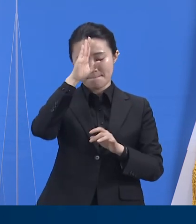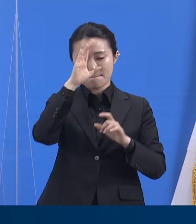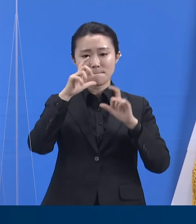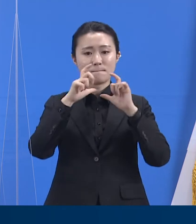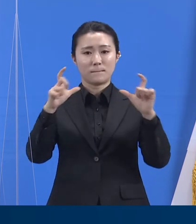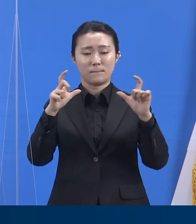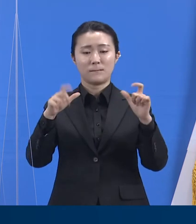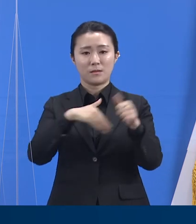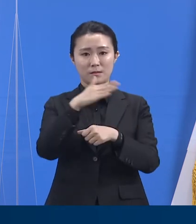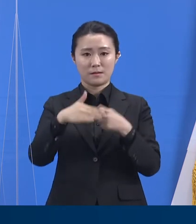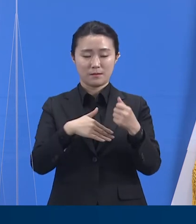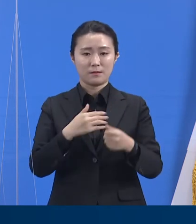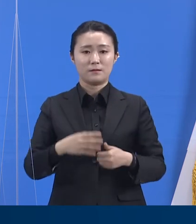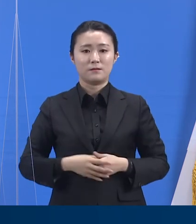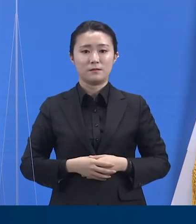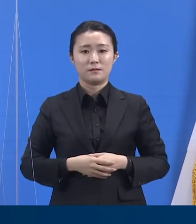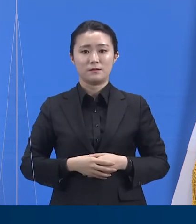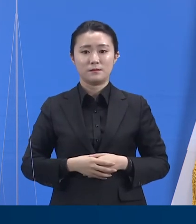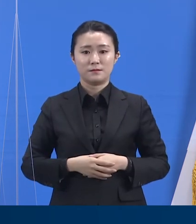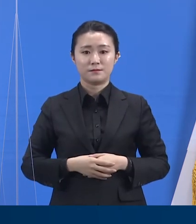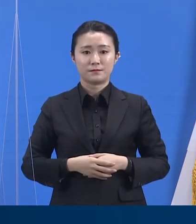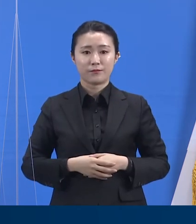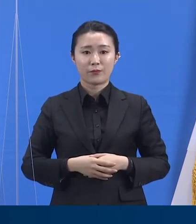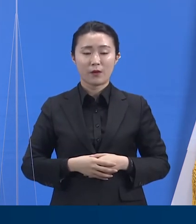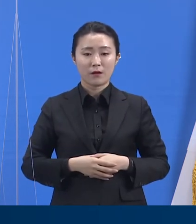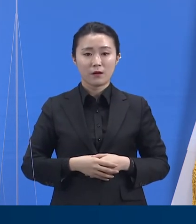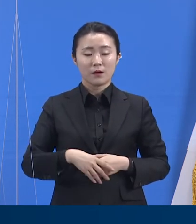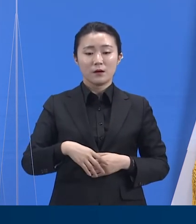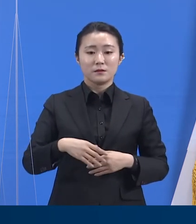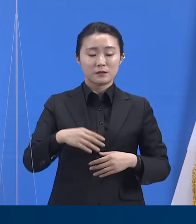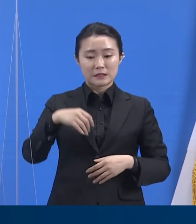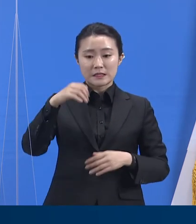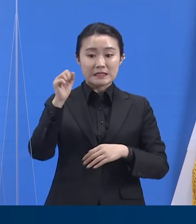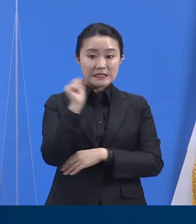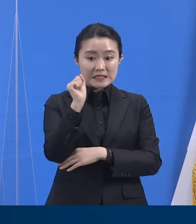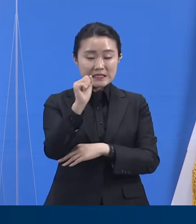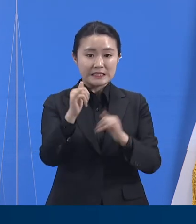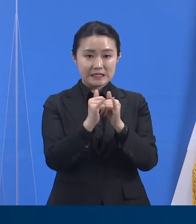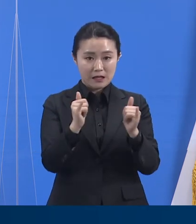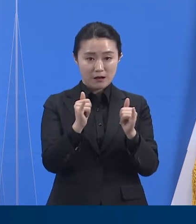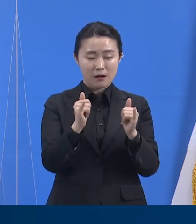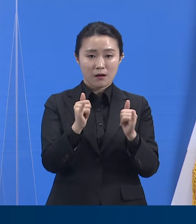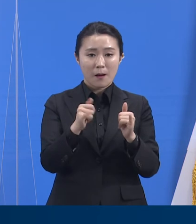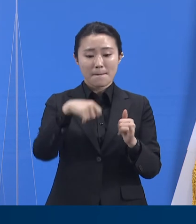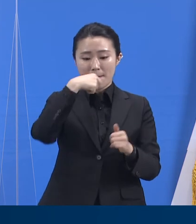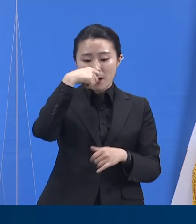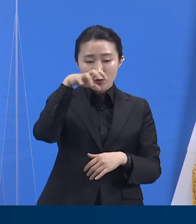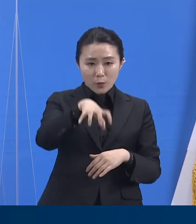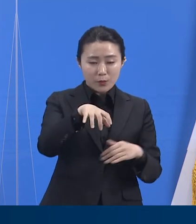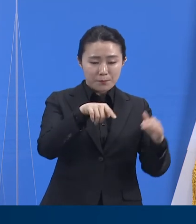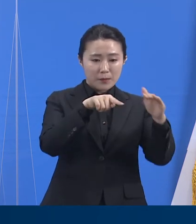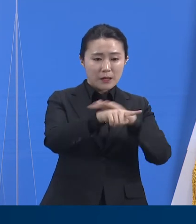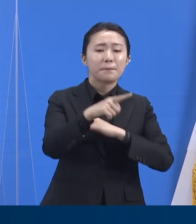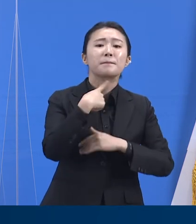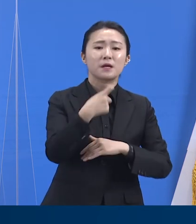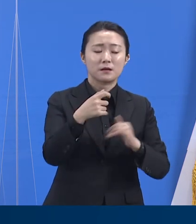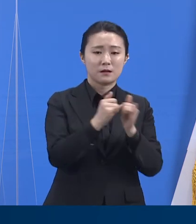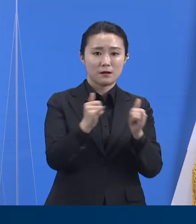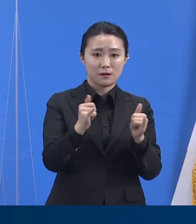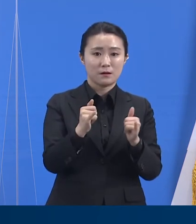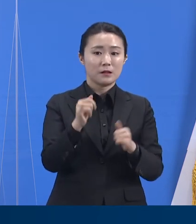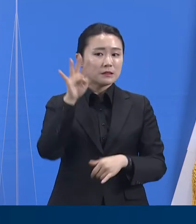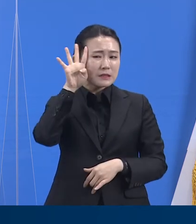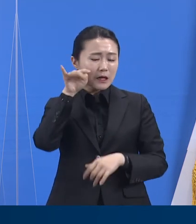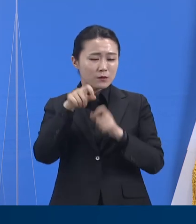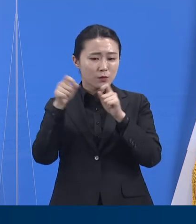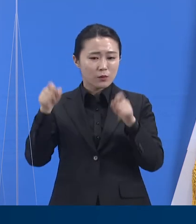직원 1명이 나흘간 발열과 기침 등의 증상으로 4월 1일에 구리시보건소 선별진료소에서